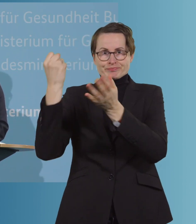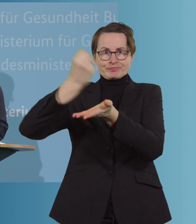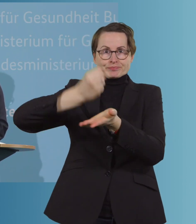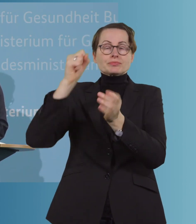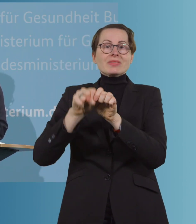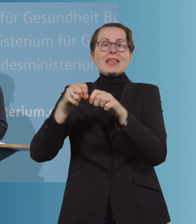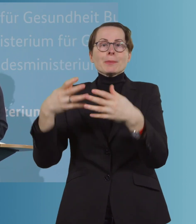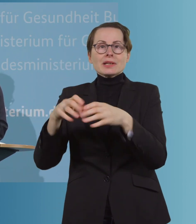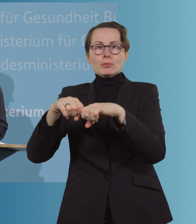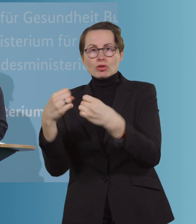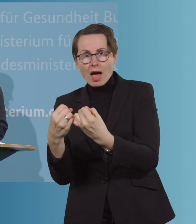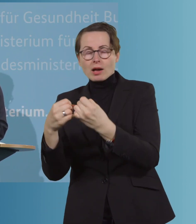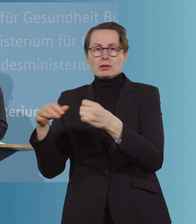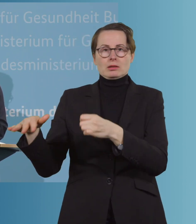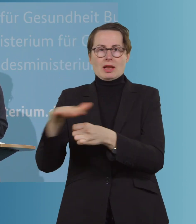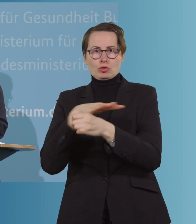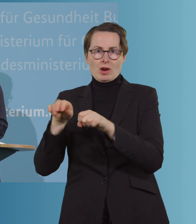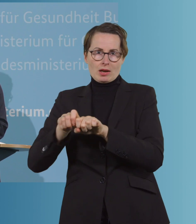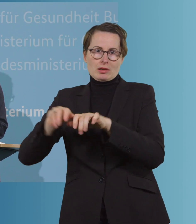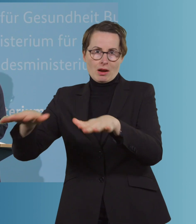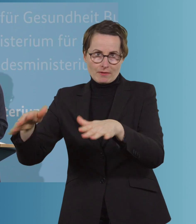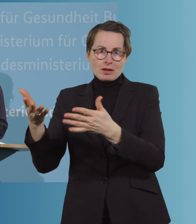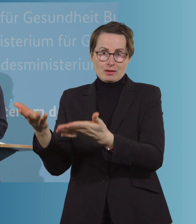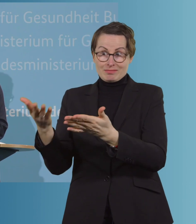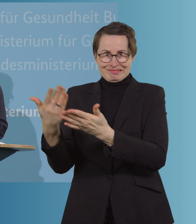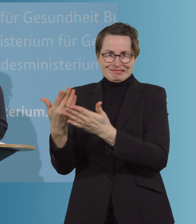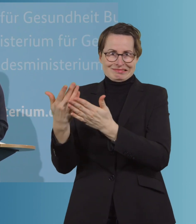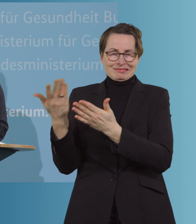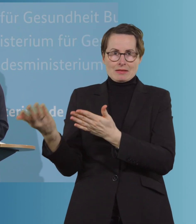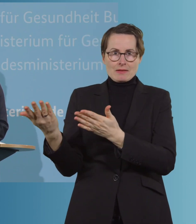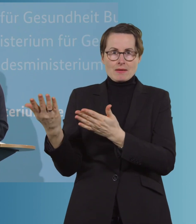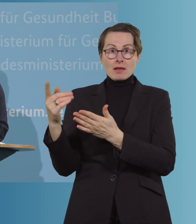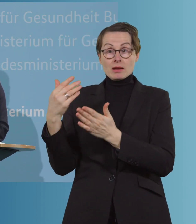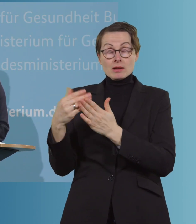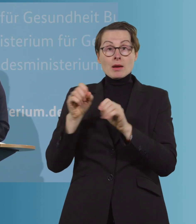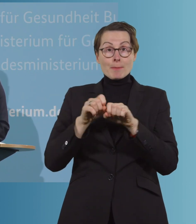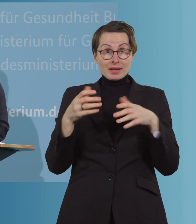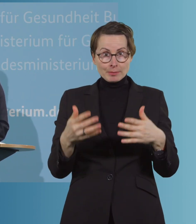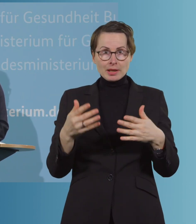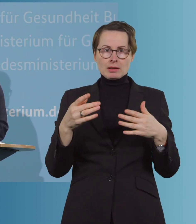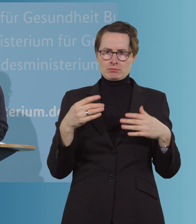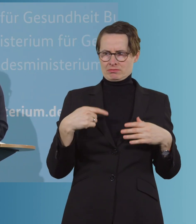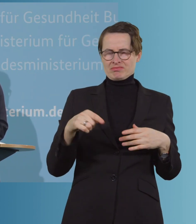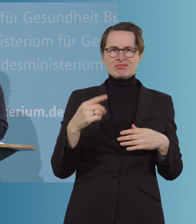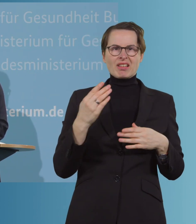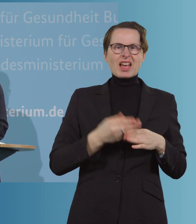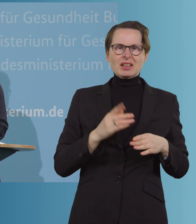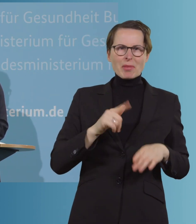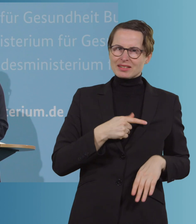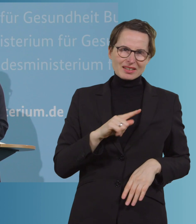Das ist die rechtliche Grundlage. Und diese Pandemie ist offenkundig Ende März noch nicht vorbei. Und deswegen haben wir